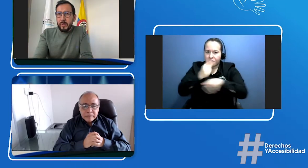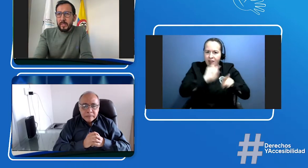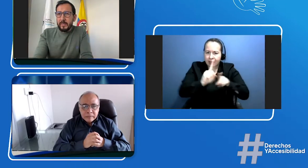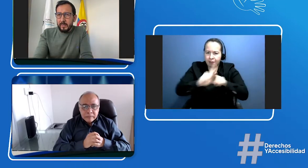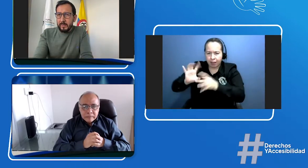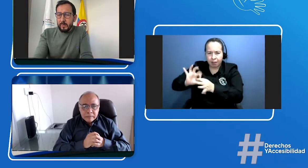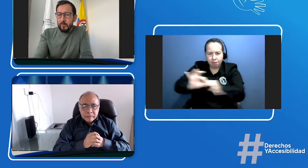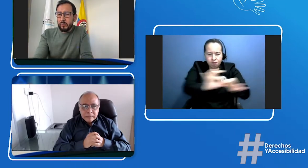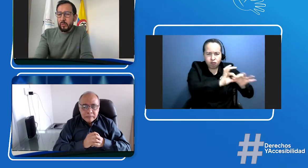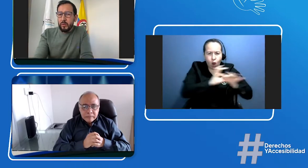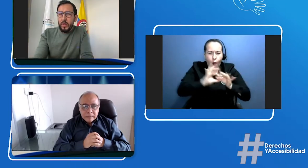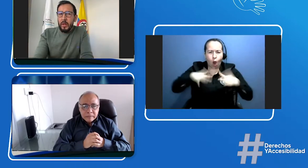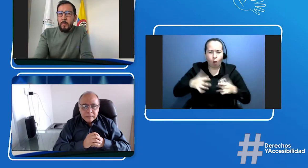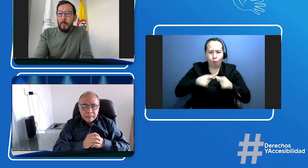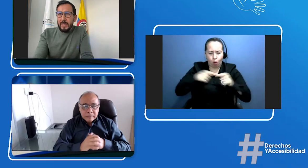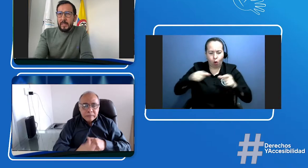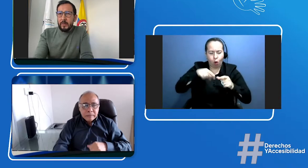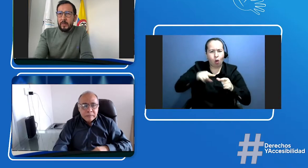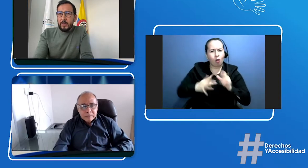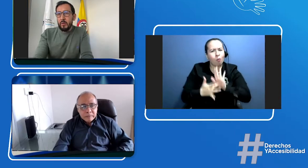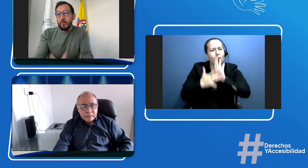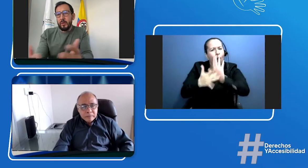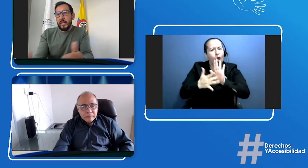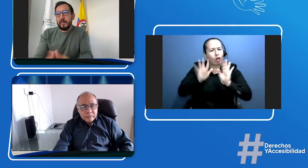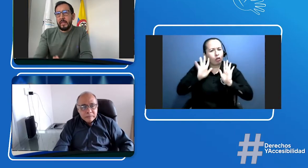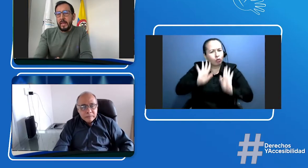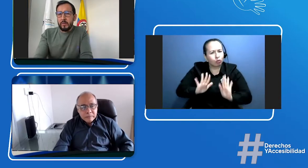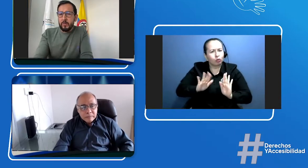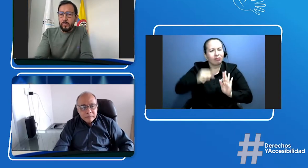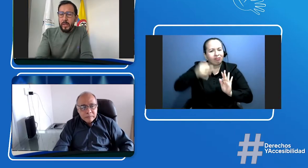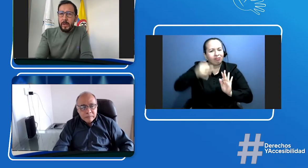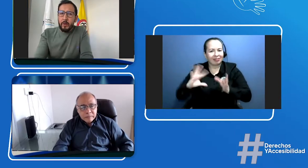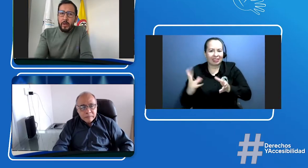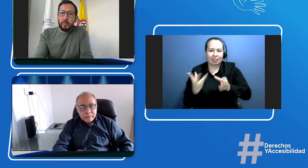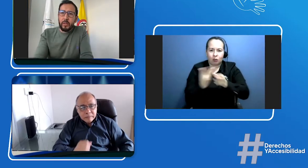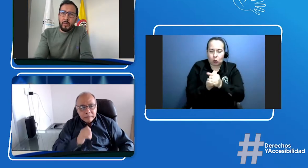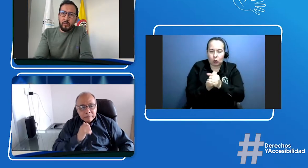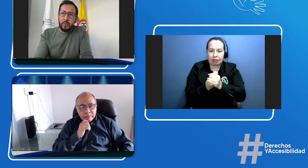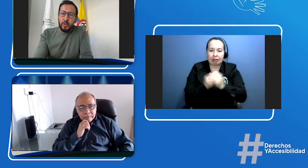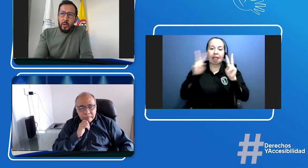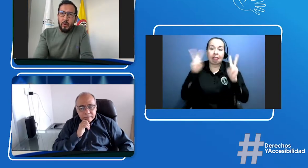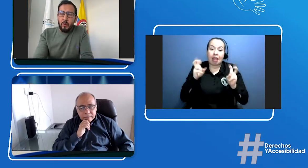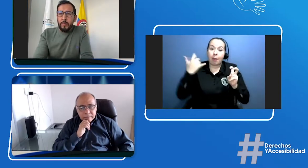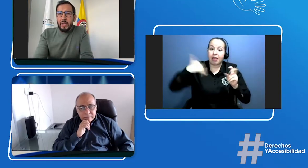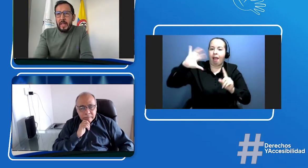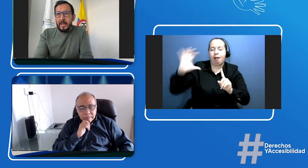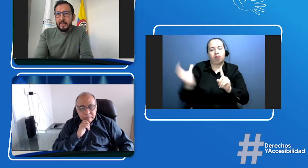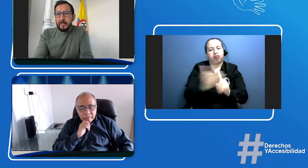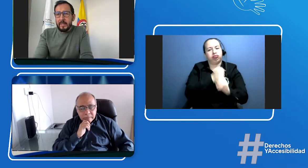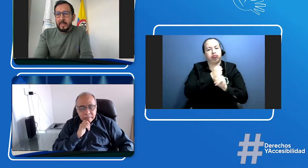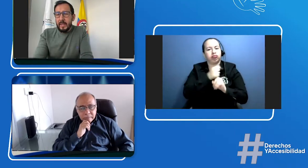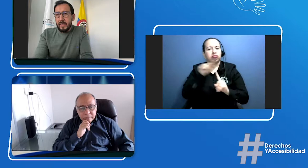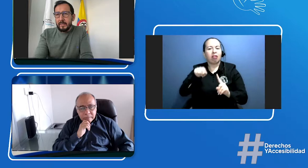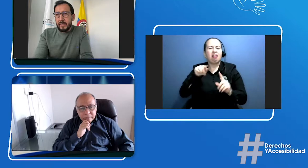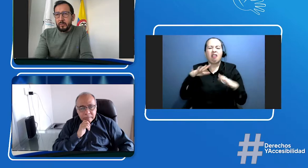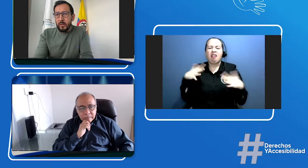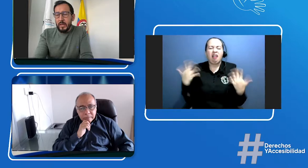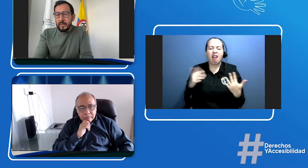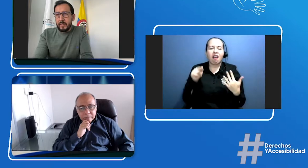licencias de conducción más inclusivo, como en este caso fue lo que conseguimos con brindarles el acceso a la licencia de